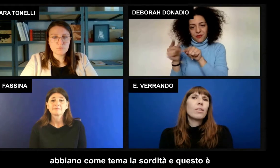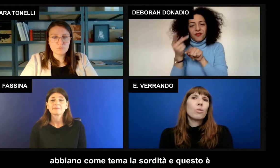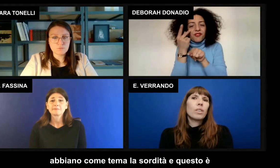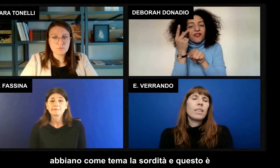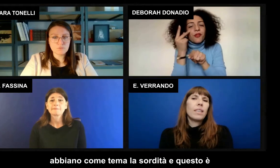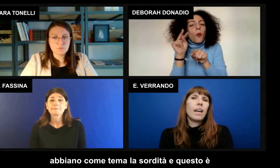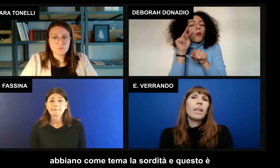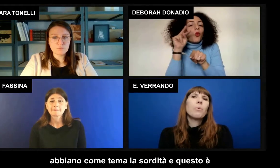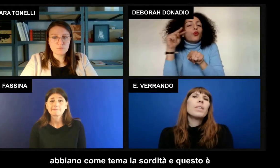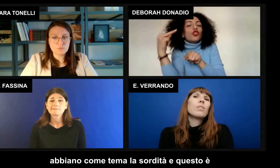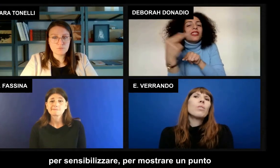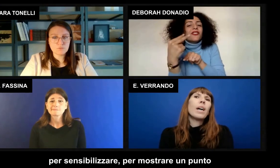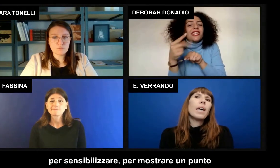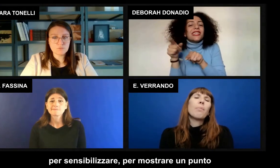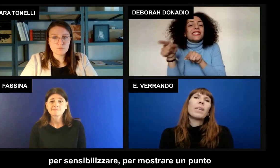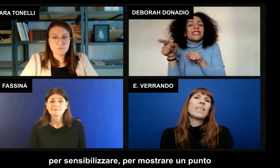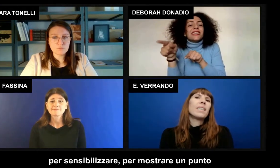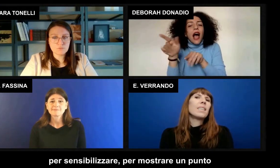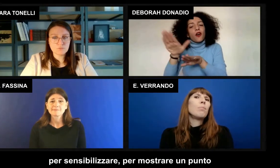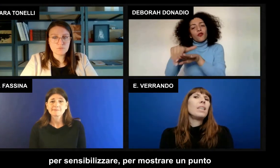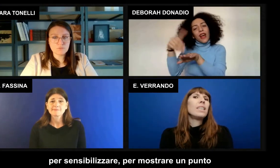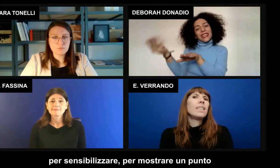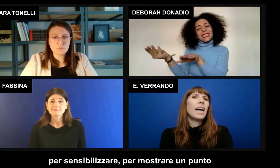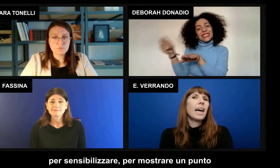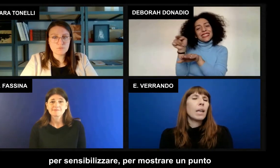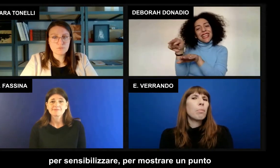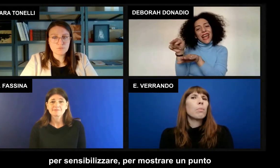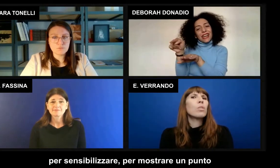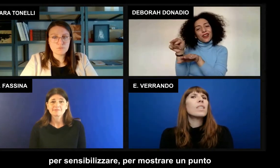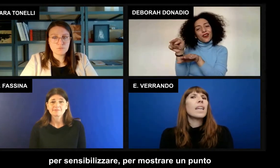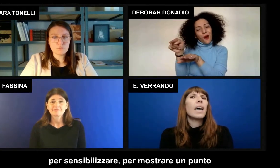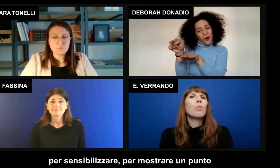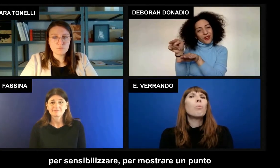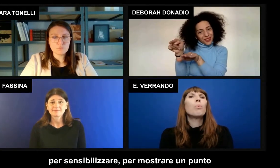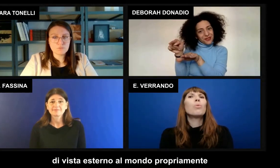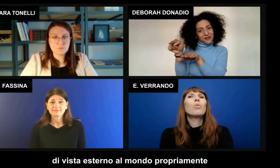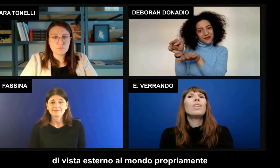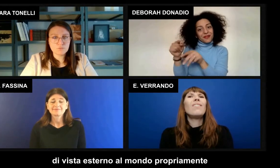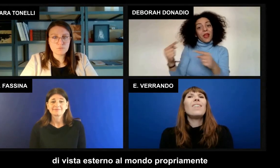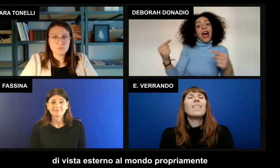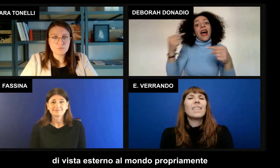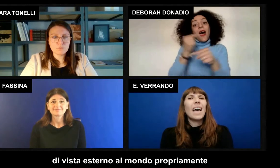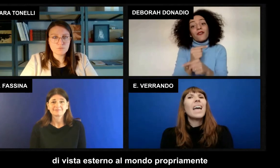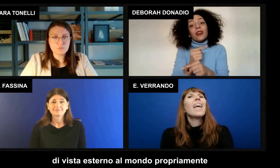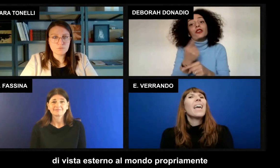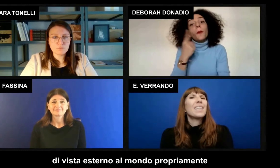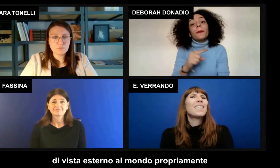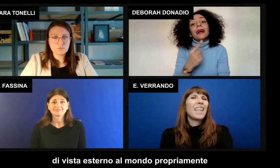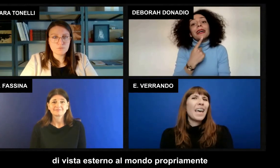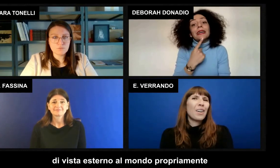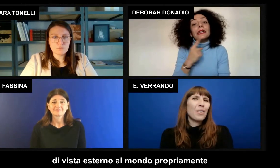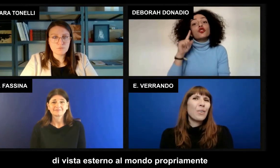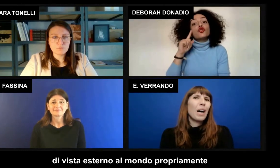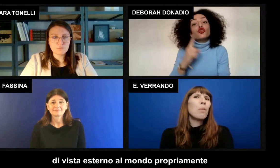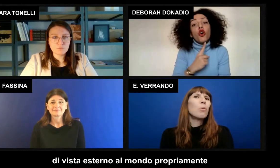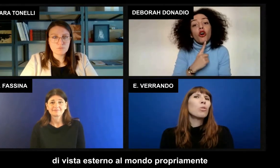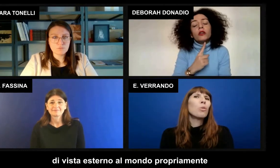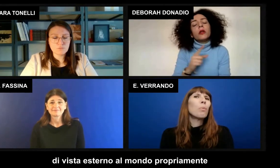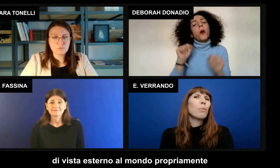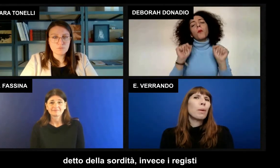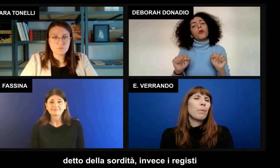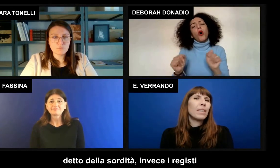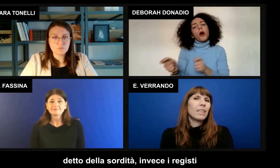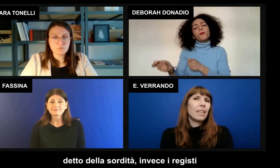tema la sordità. E questo è per sensibilizzare, per mostrare un punto di vista esterno al